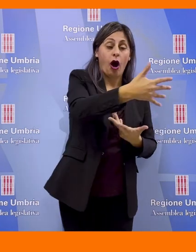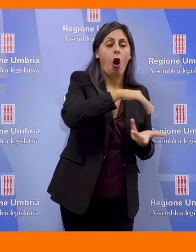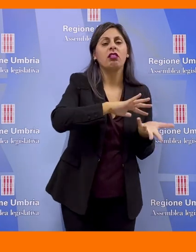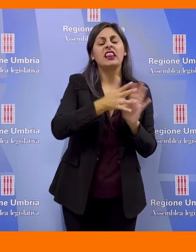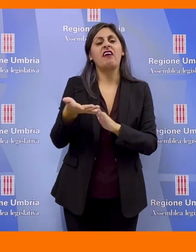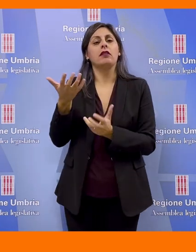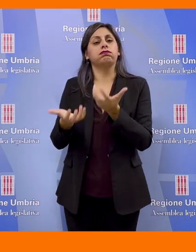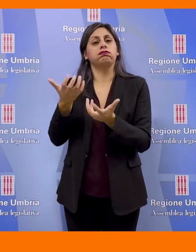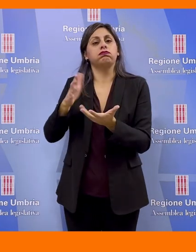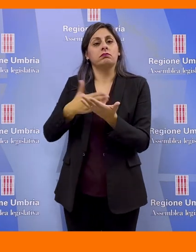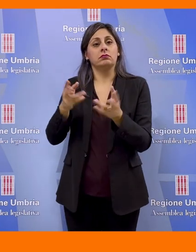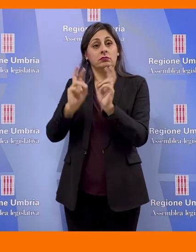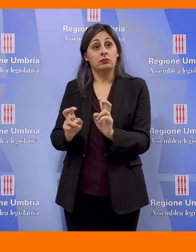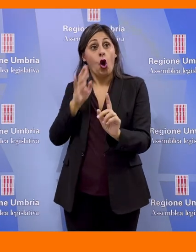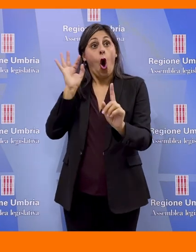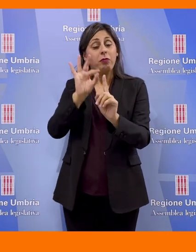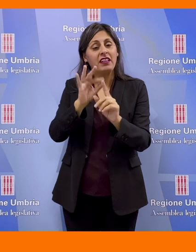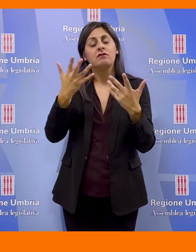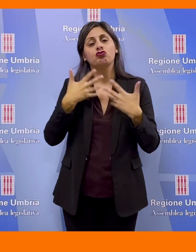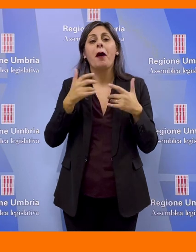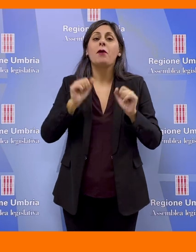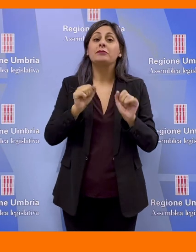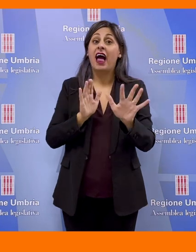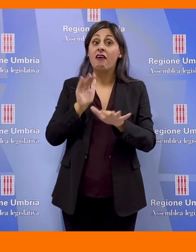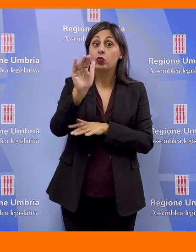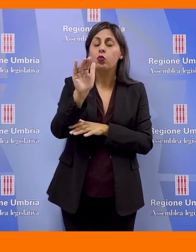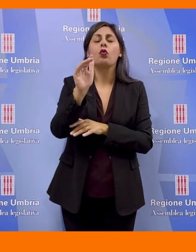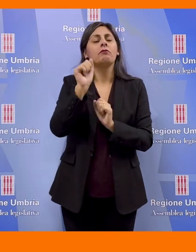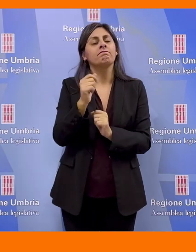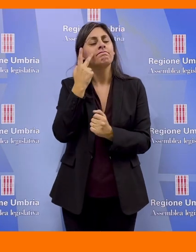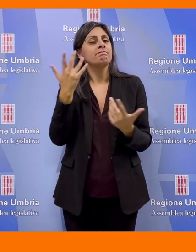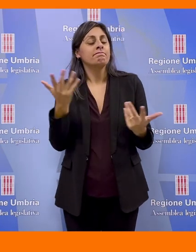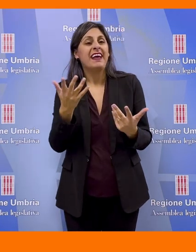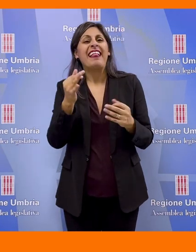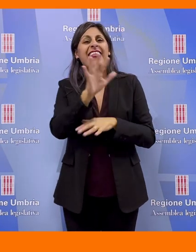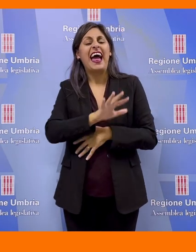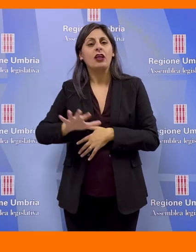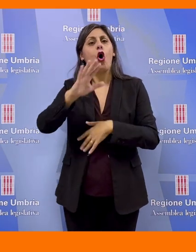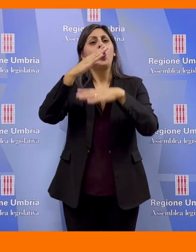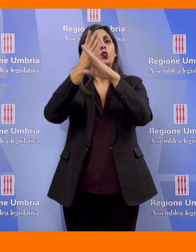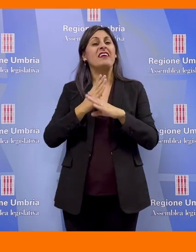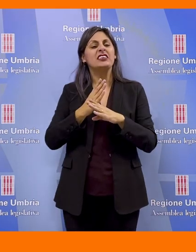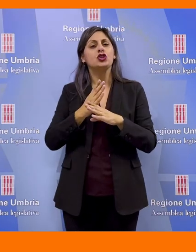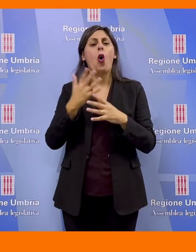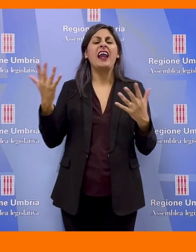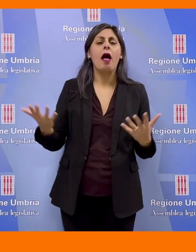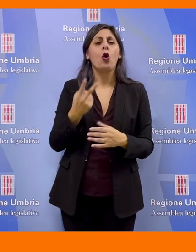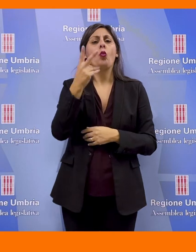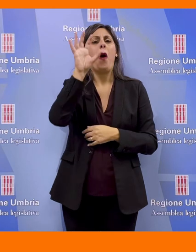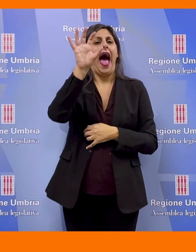raccolta alla termovalorizzazione. Tra gli obiettivi, la possibilità in futuro di prevedere la suddivisione del territorio anche in un massimo